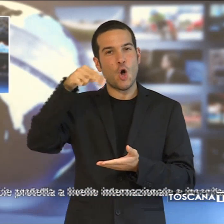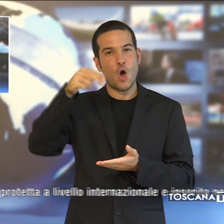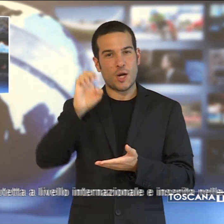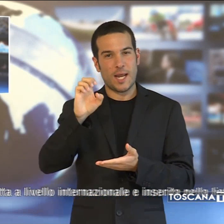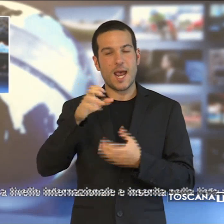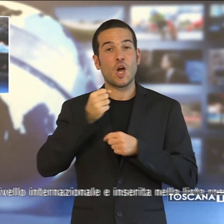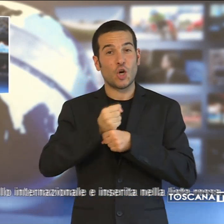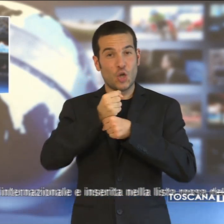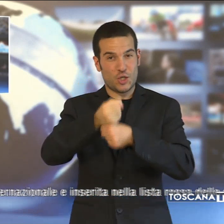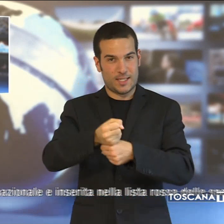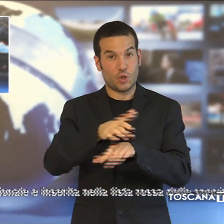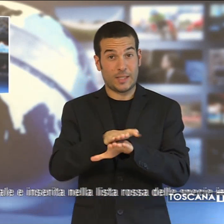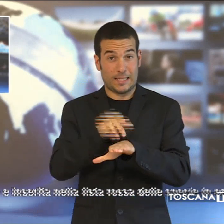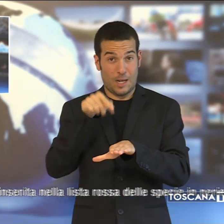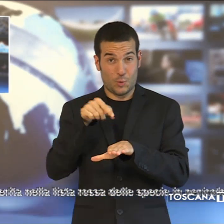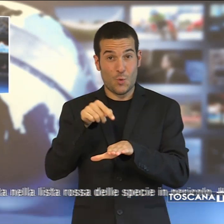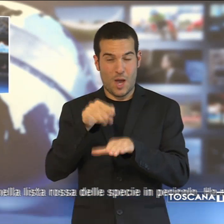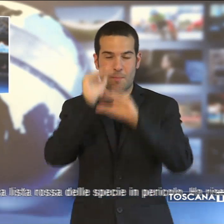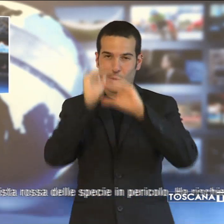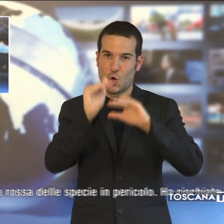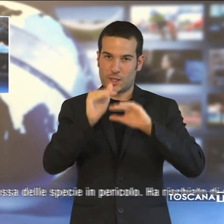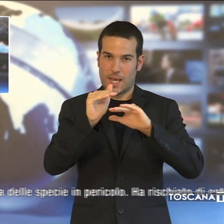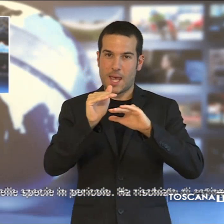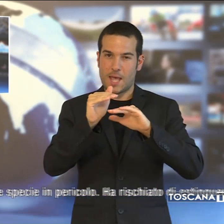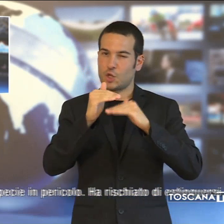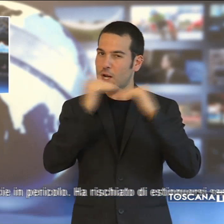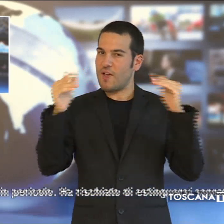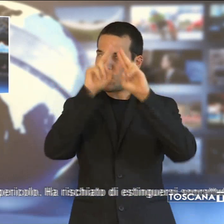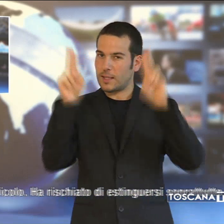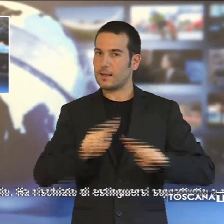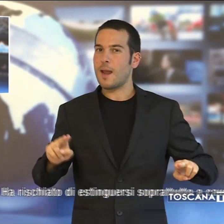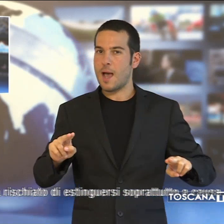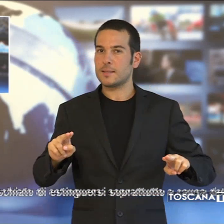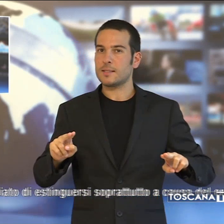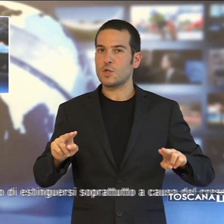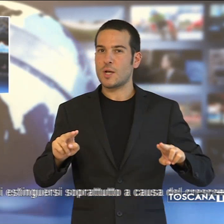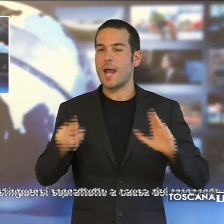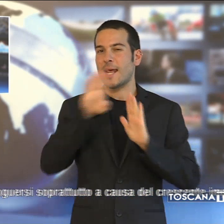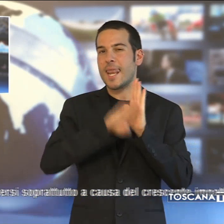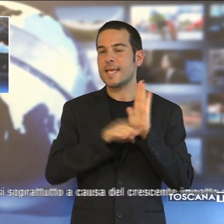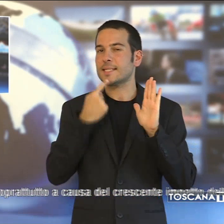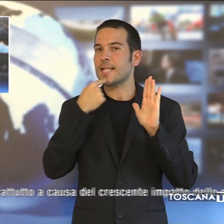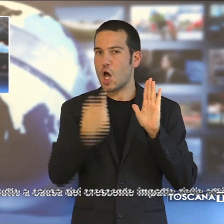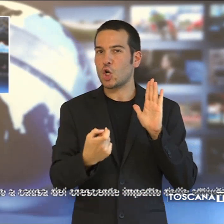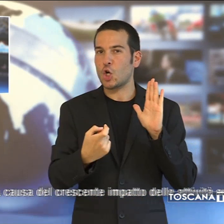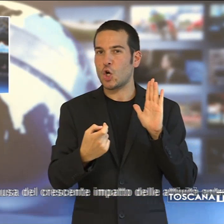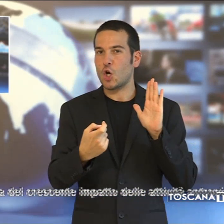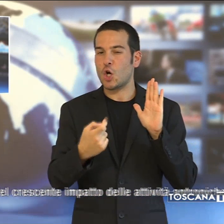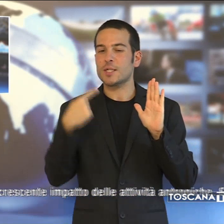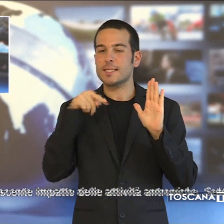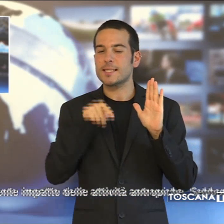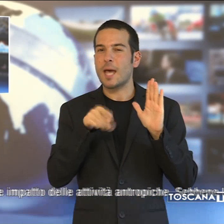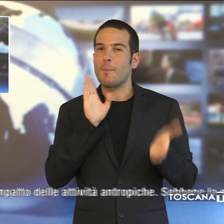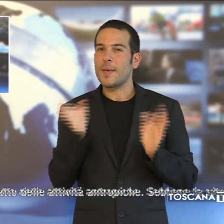marina è una specie protetta. A livello internazionale è inserita nella lista rossa delle specie in pericolo. Ha